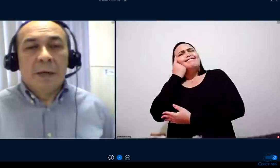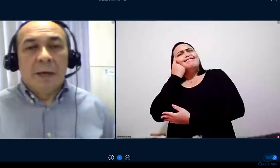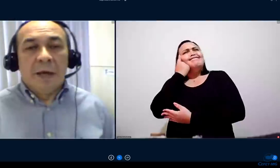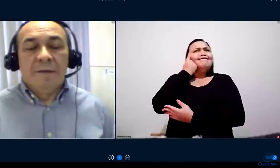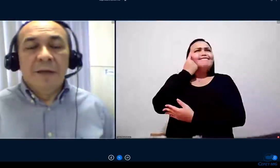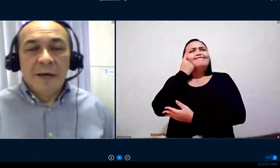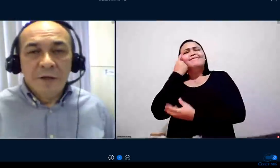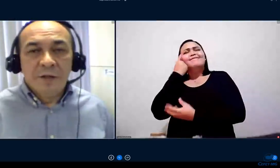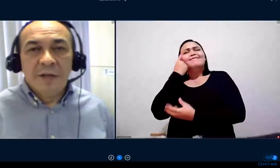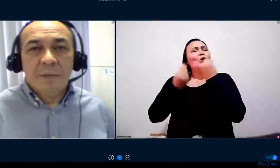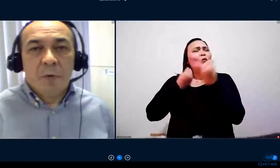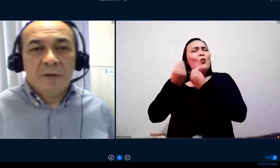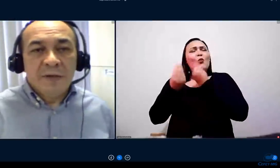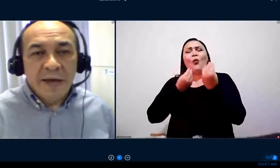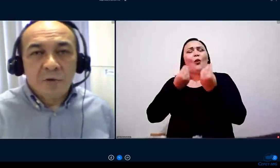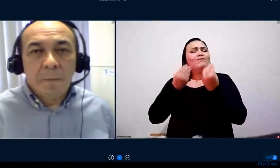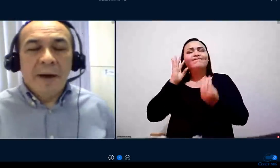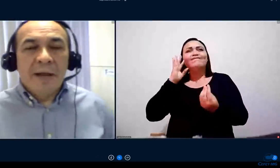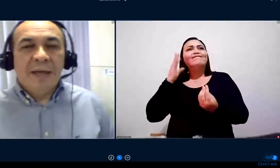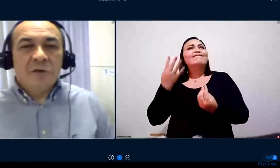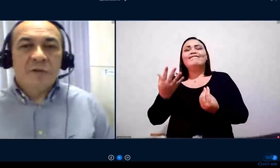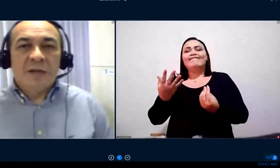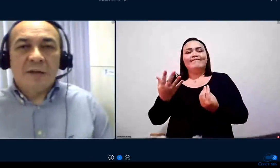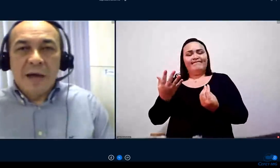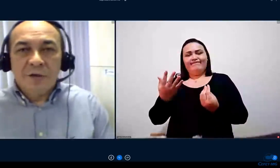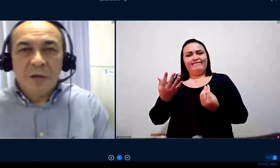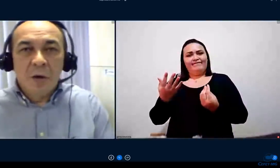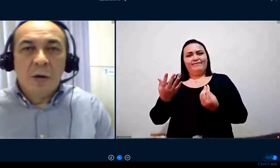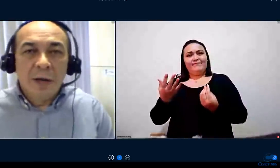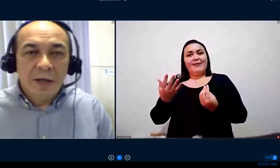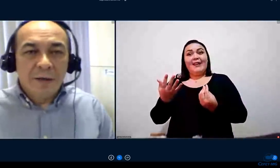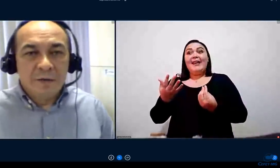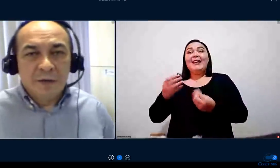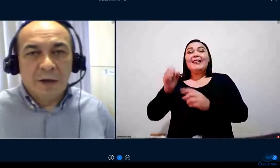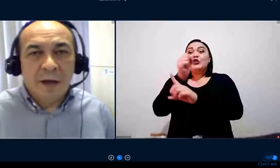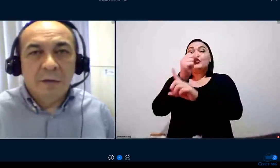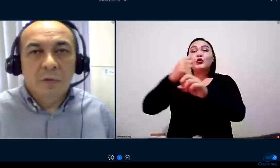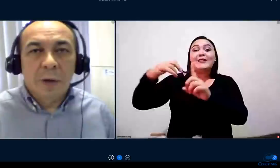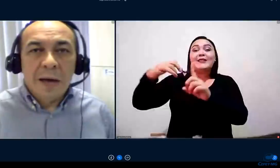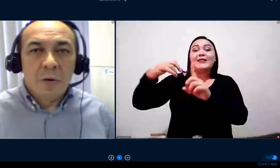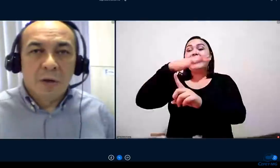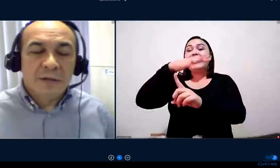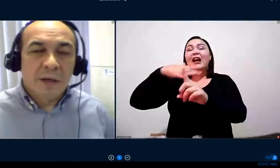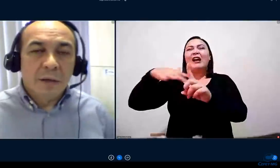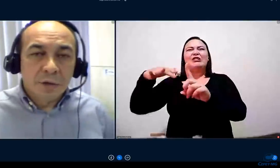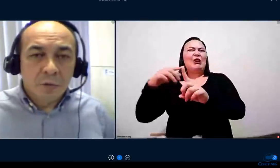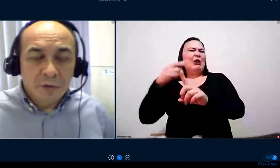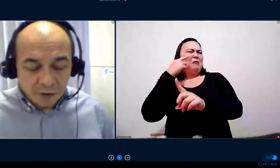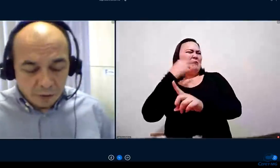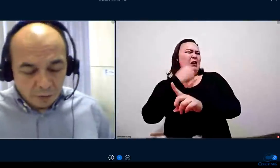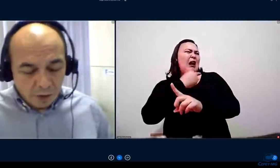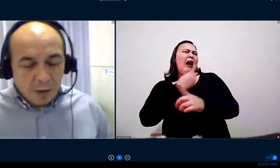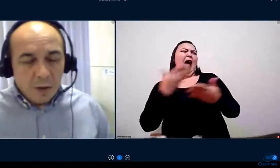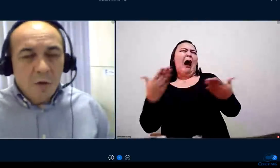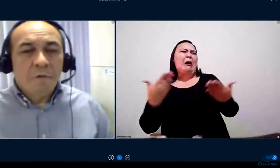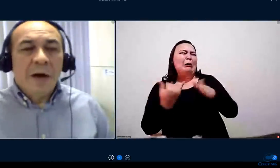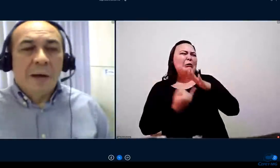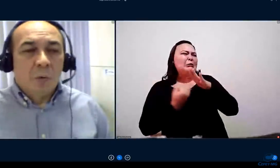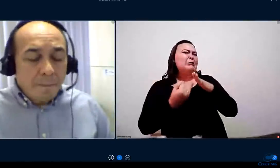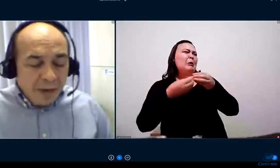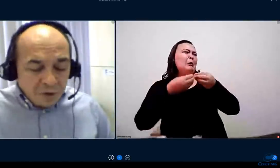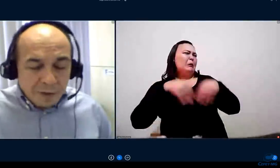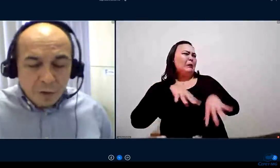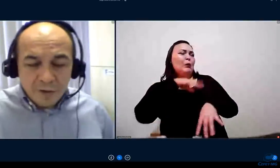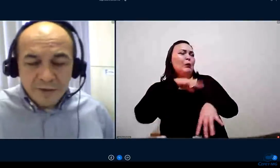diante desse processo para que a sociedade não crie descrédito à nossa instituição. E eu